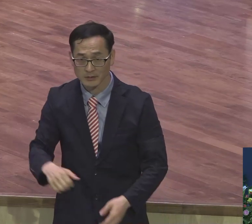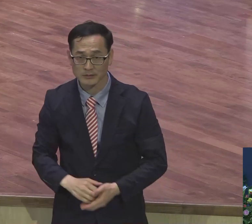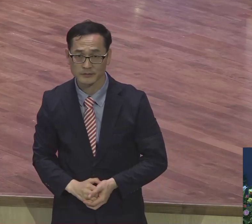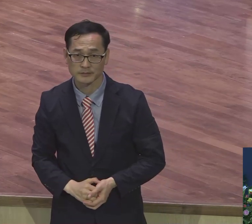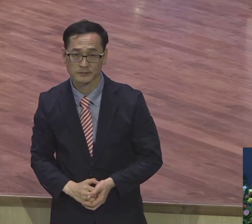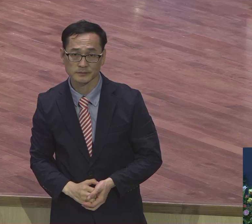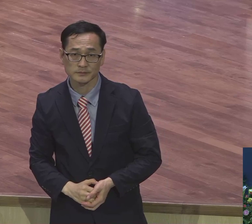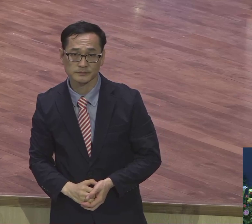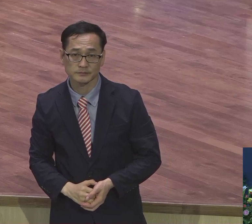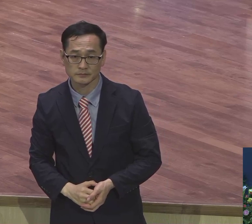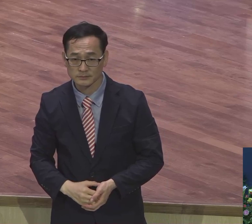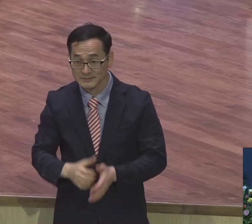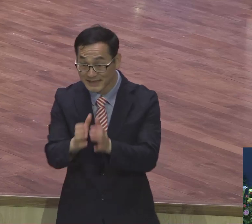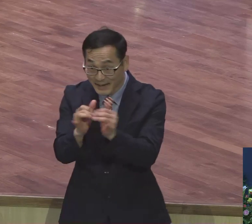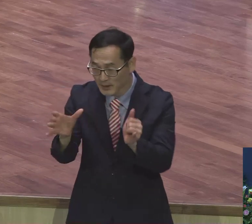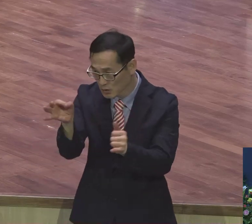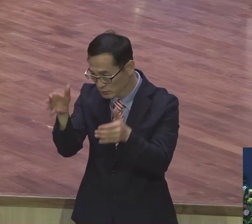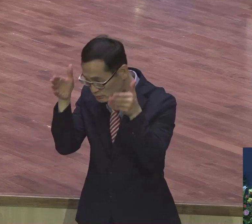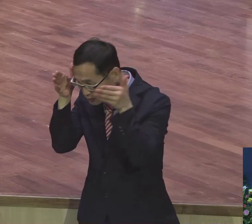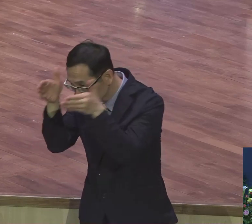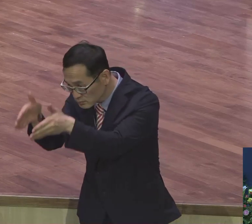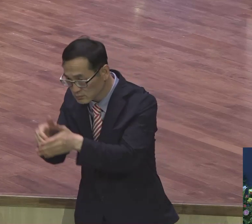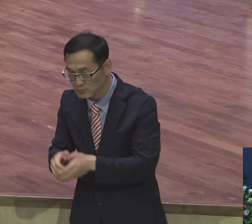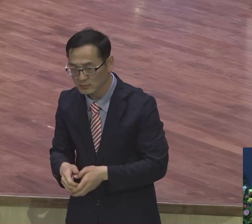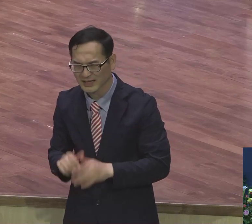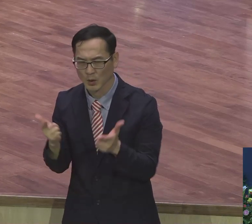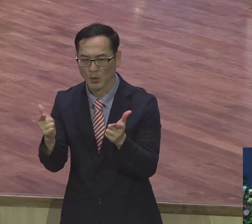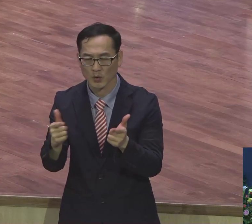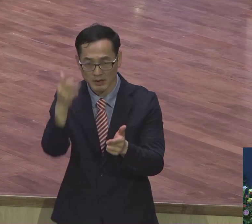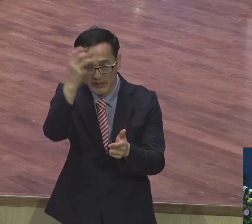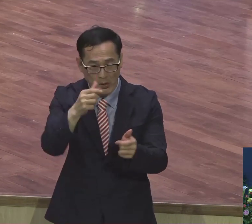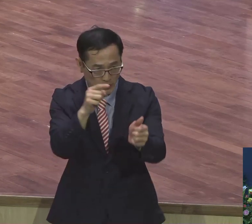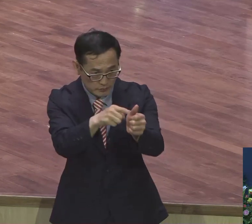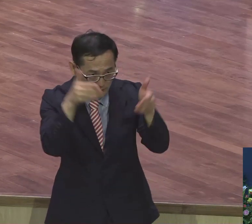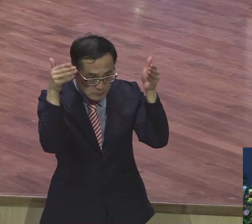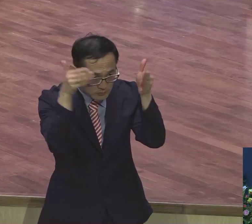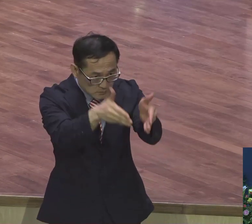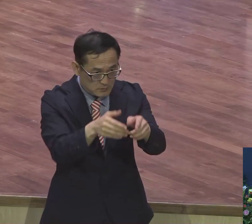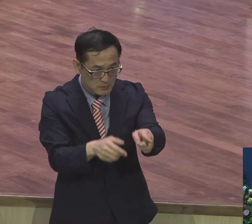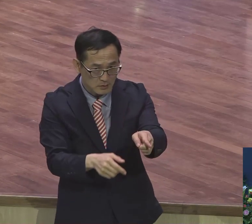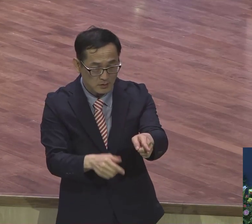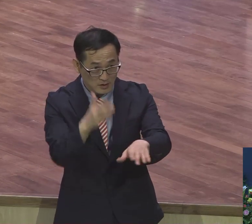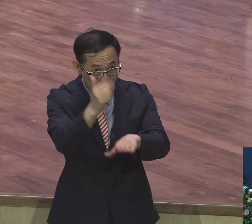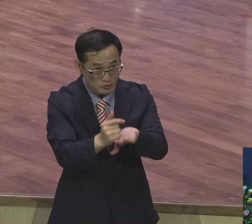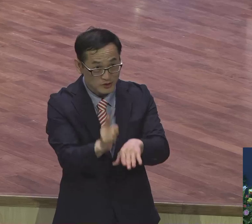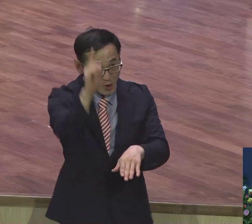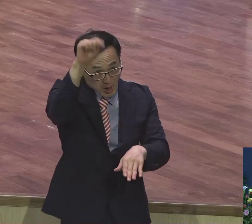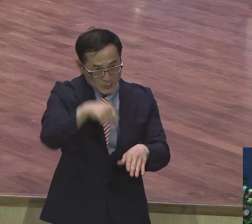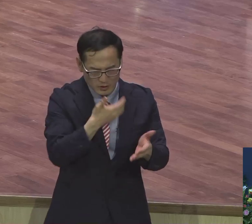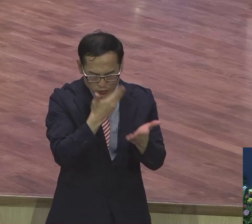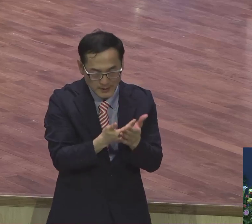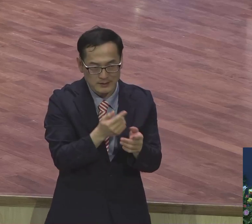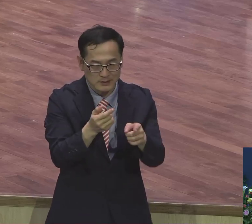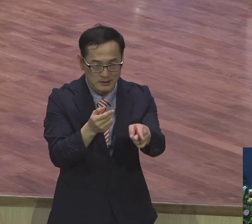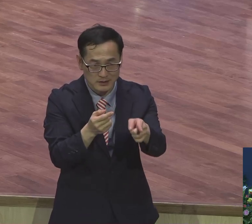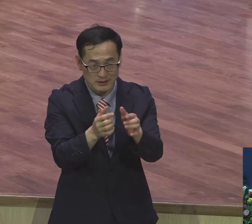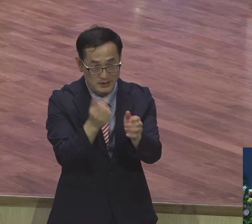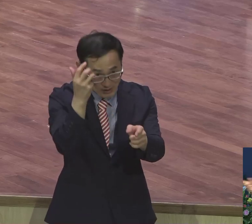포인트를 두면 안된단 말이에요. 이게 저 사람 저 한 영혼이 천하보다 귀한 전도자로 채워지는 것이 중요하다.